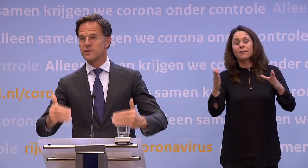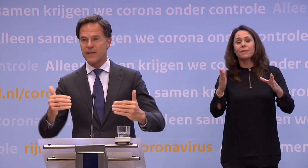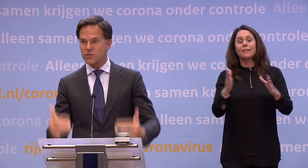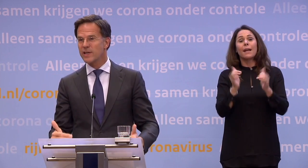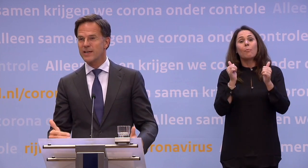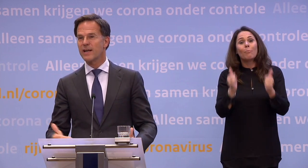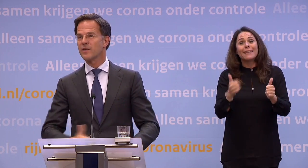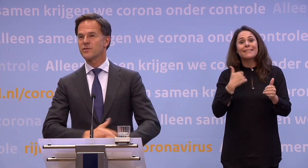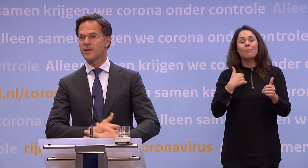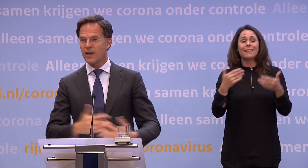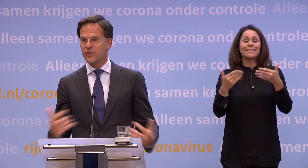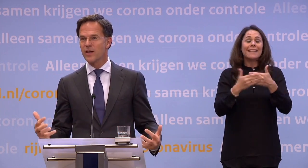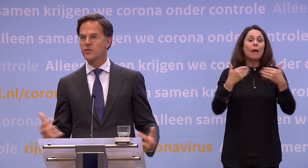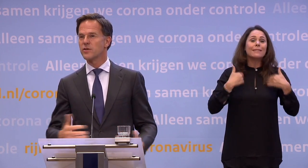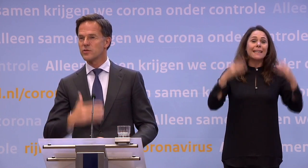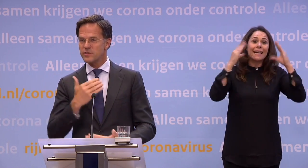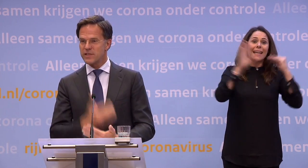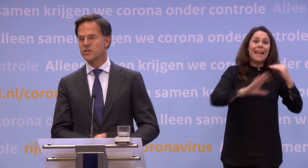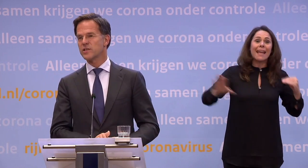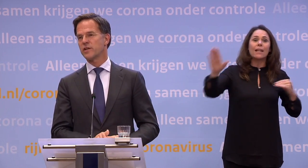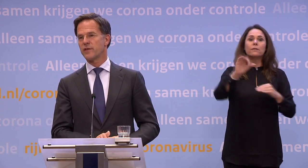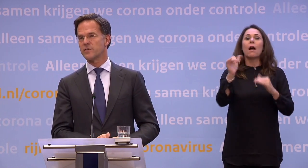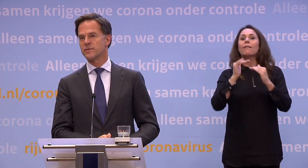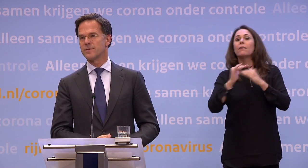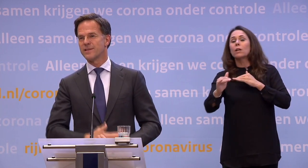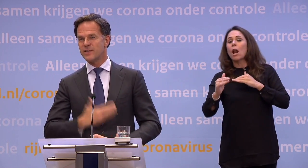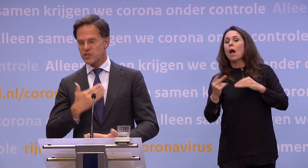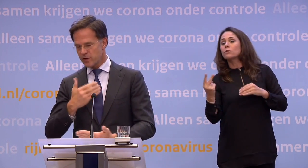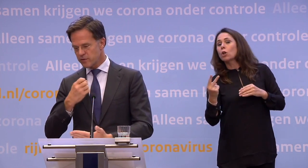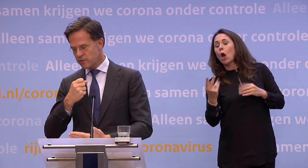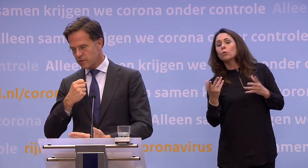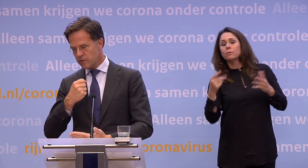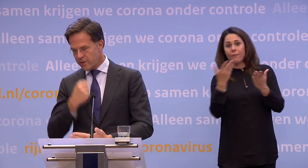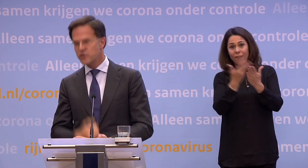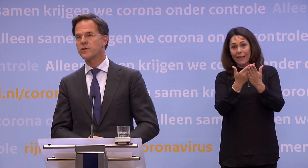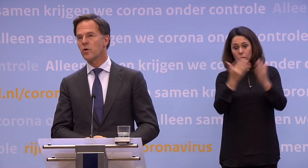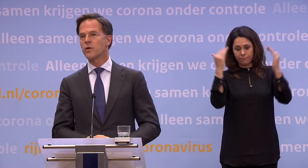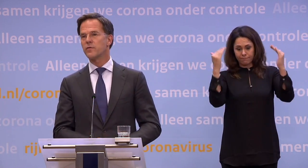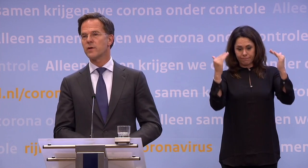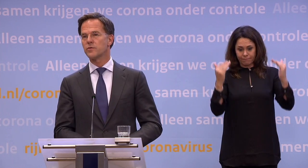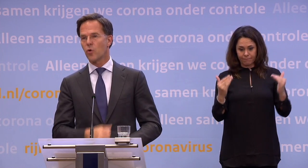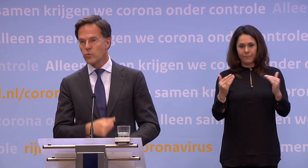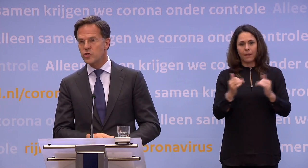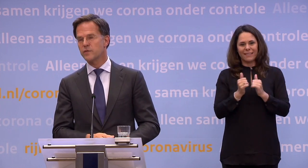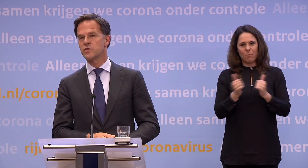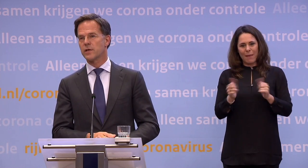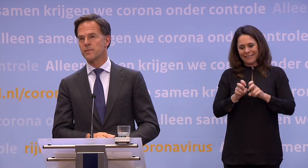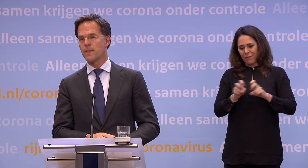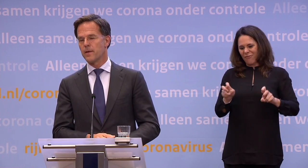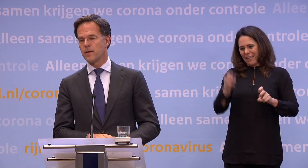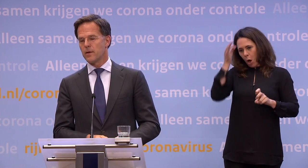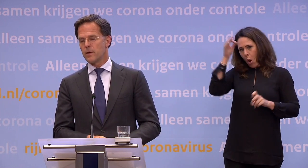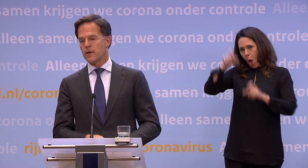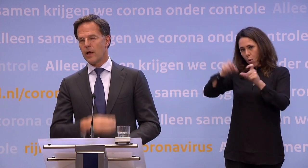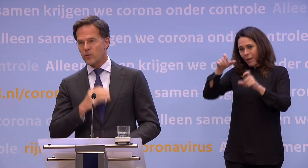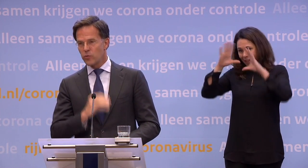mensen, dames en heren in Nederland... ...alle andere landgenoten, dit zijn de feiten. Dit is wat de beste virologen in de wereld ons adviseren.